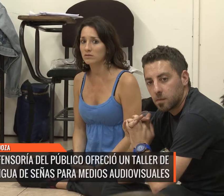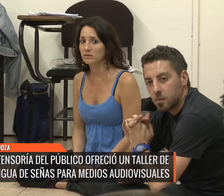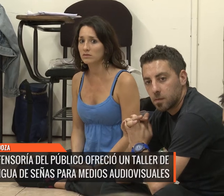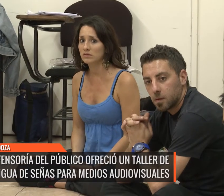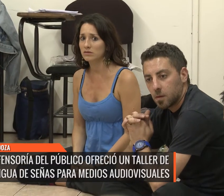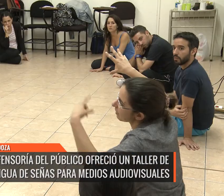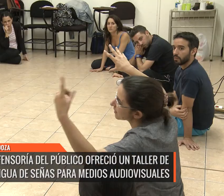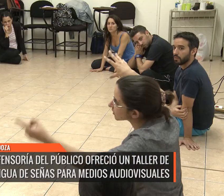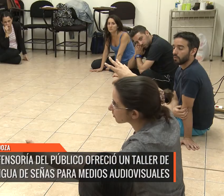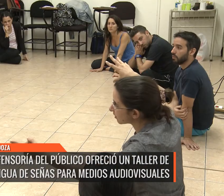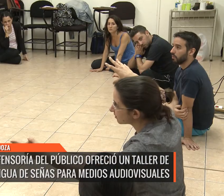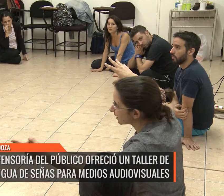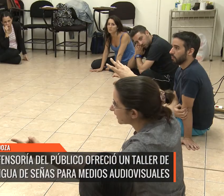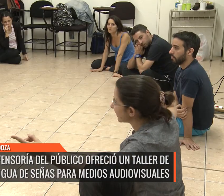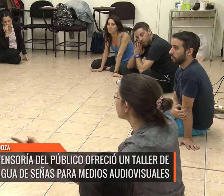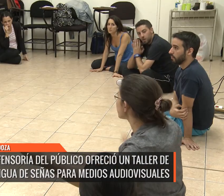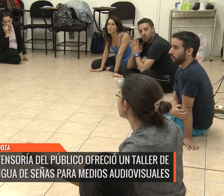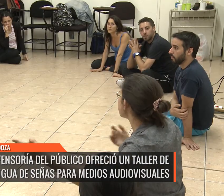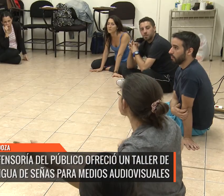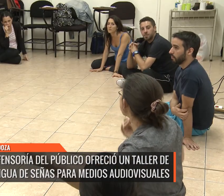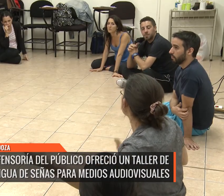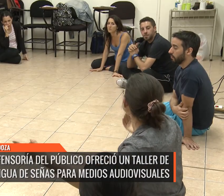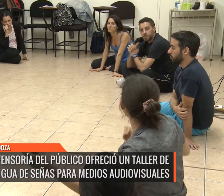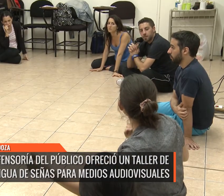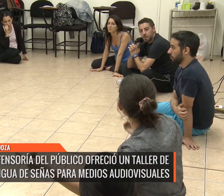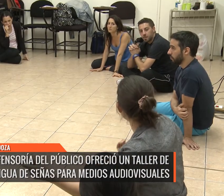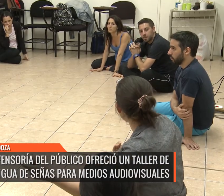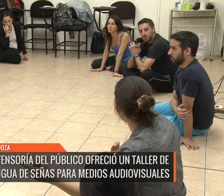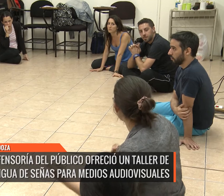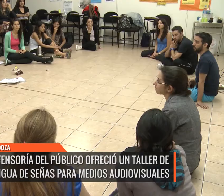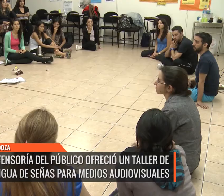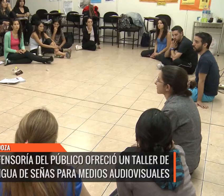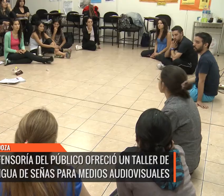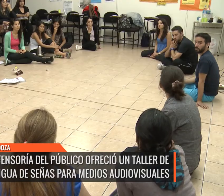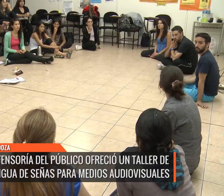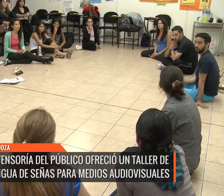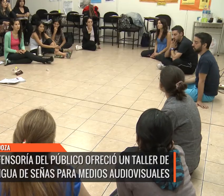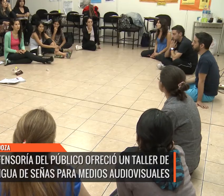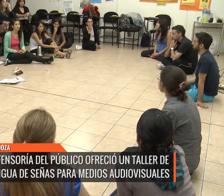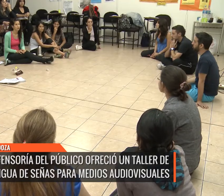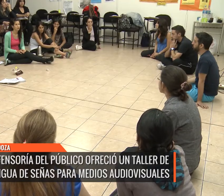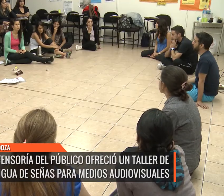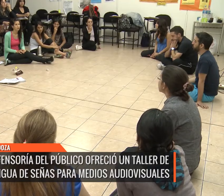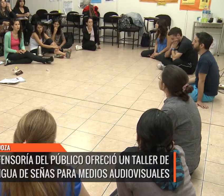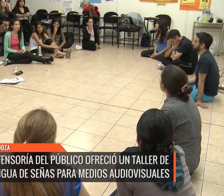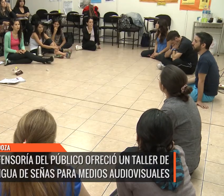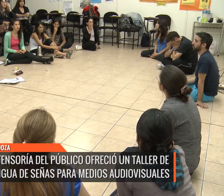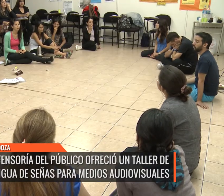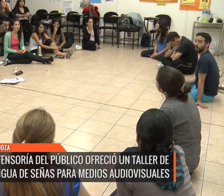específico es cómo abordar la interpretación en medios audiovisuales. La Ley de Servicios de Comunicación Audiovisual, en uno de sus artículos, que es el